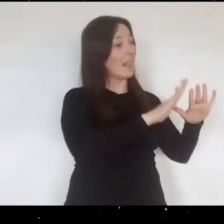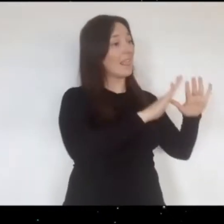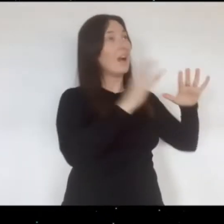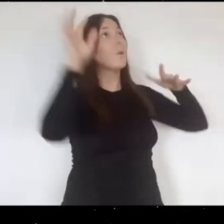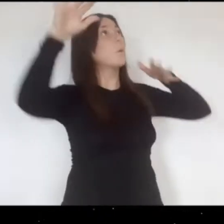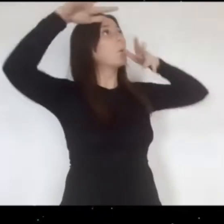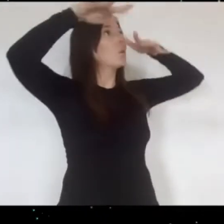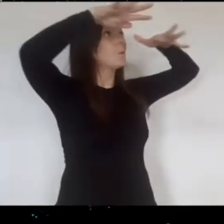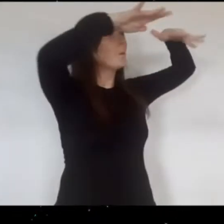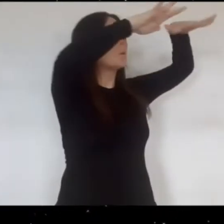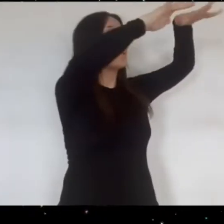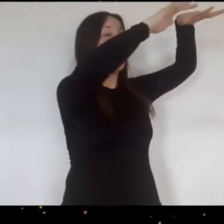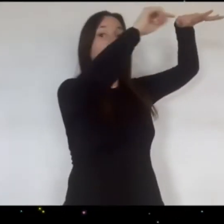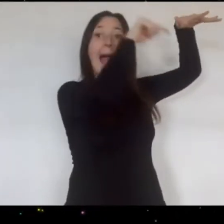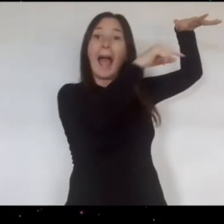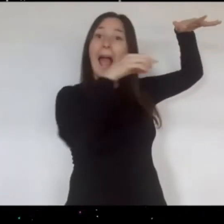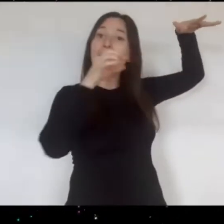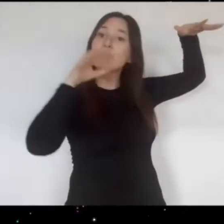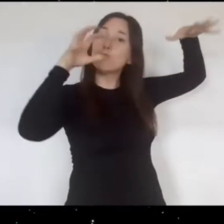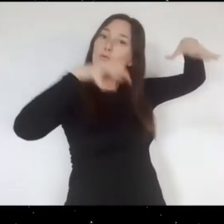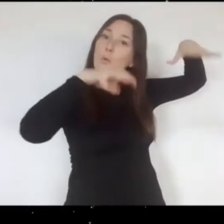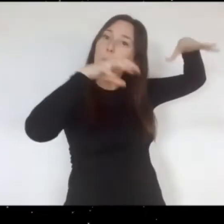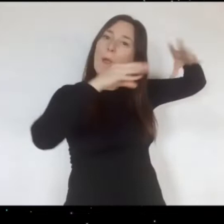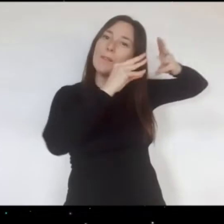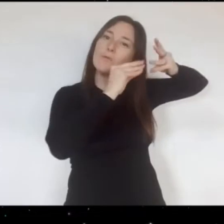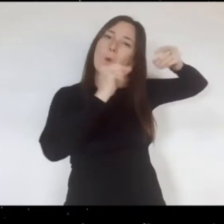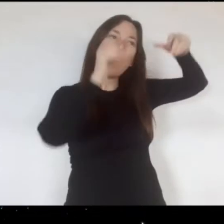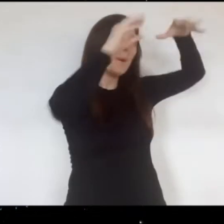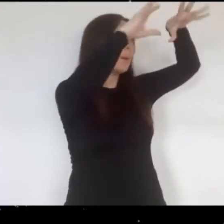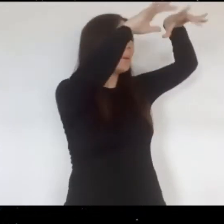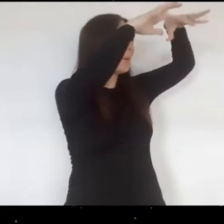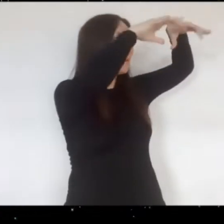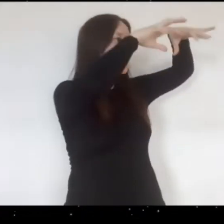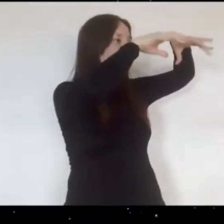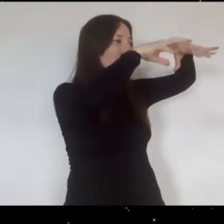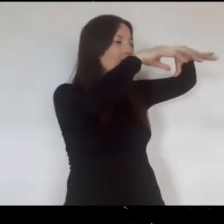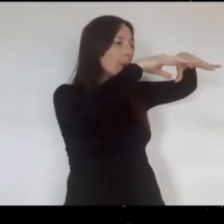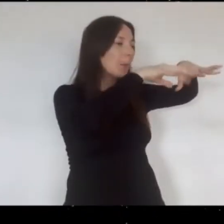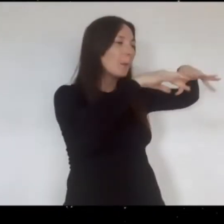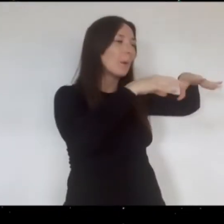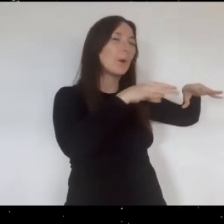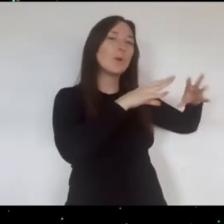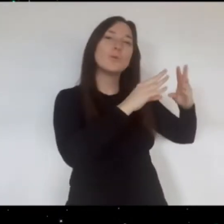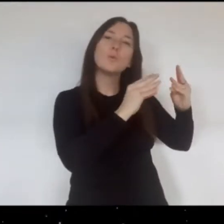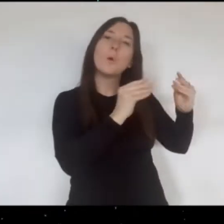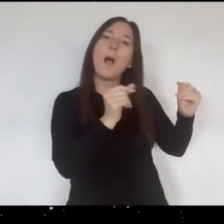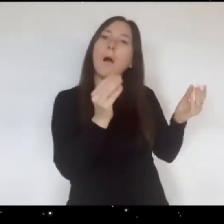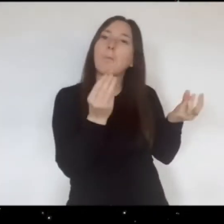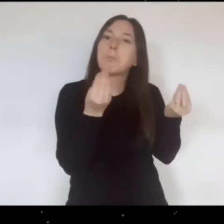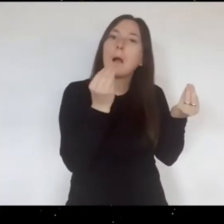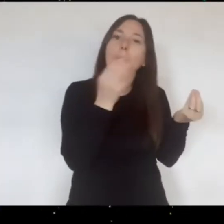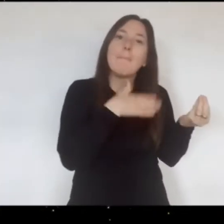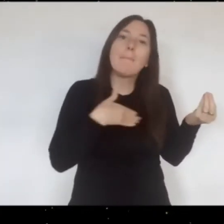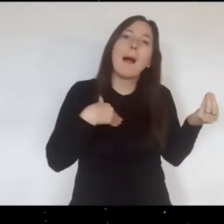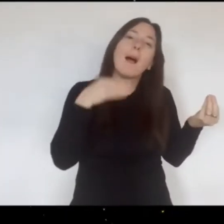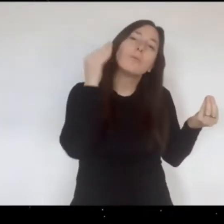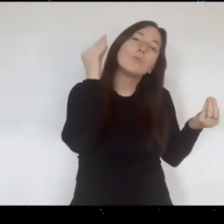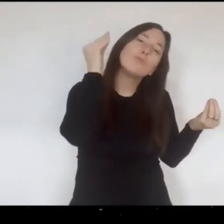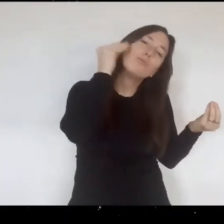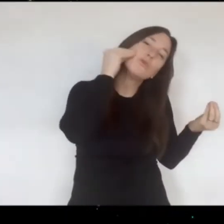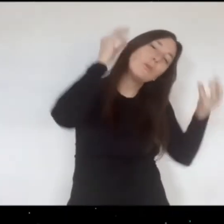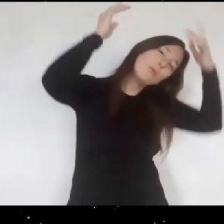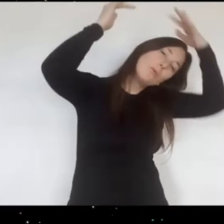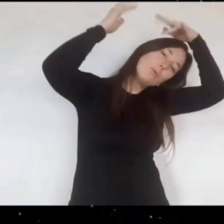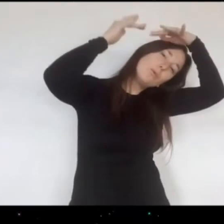del comedor y allí se convierte en una gotita de lluvia que cae sobre la mejilla de mamá y le da un